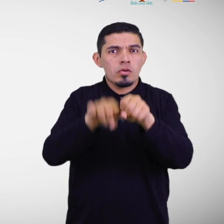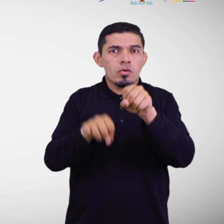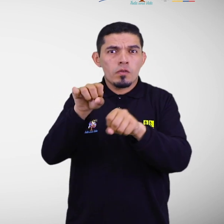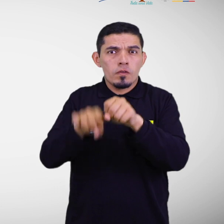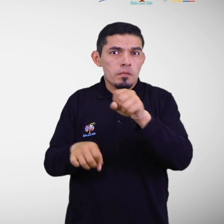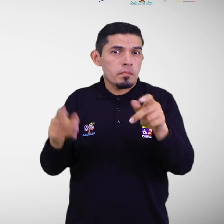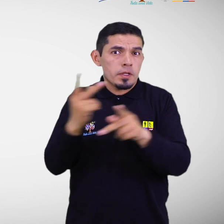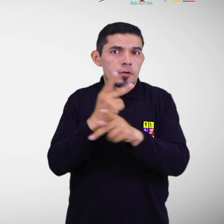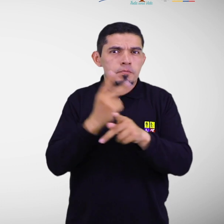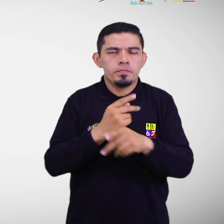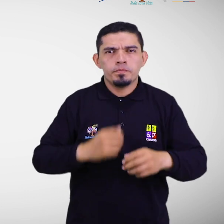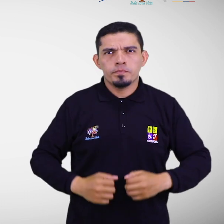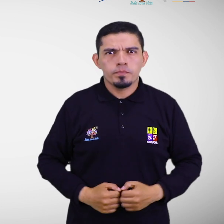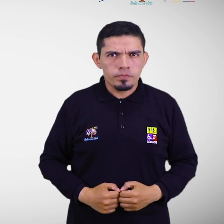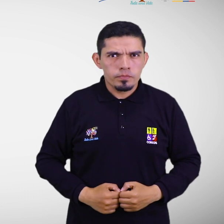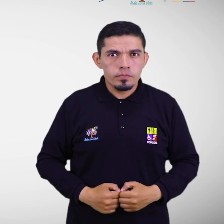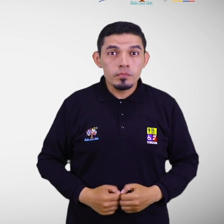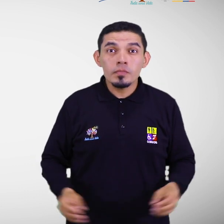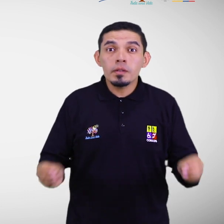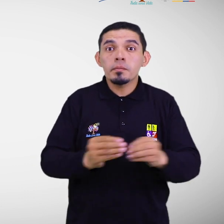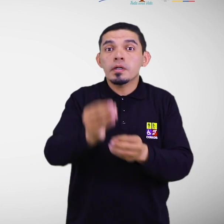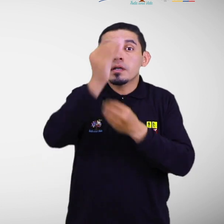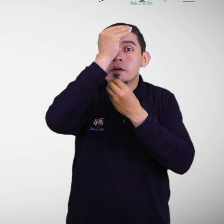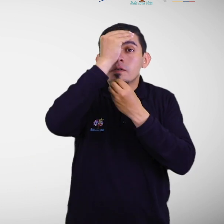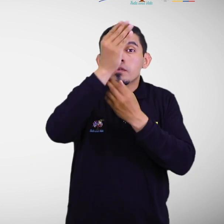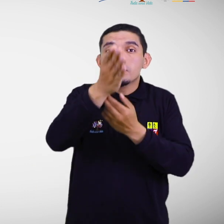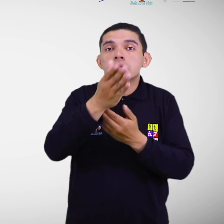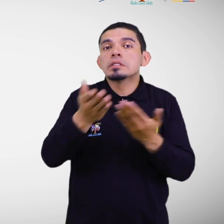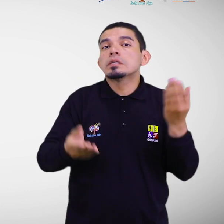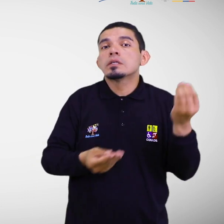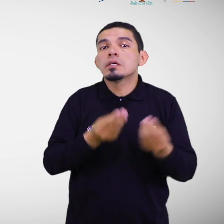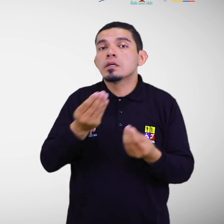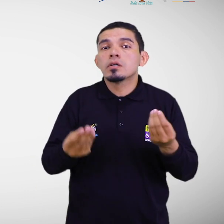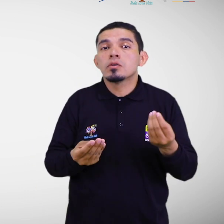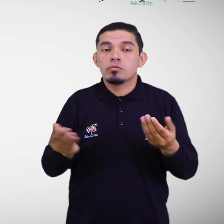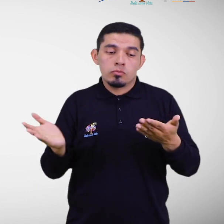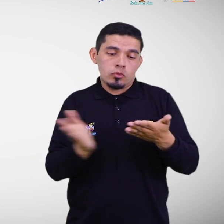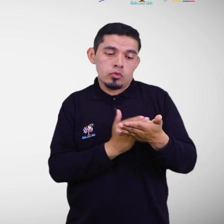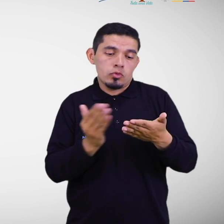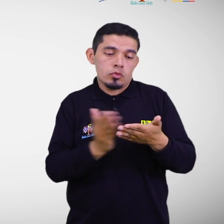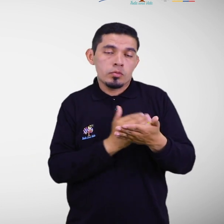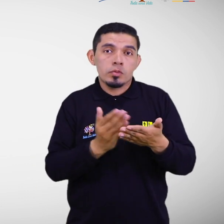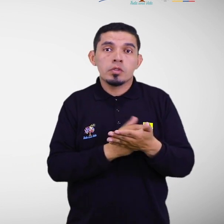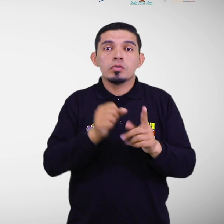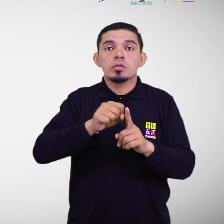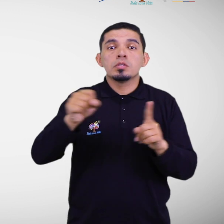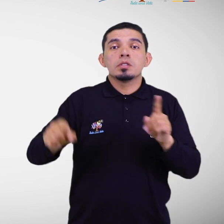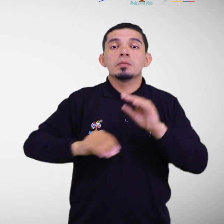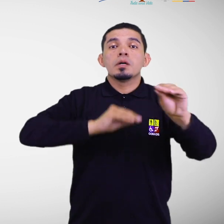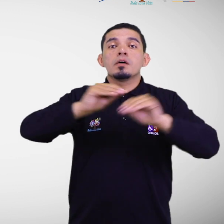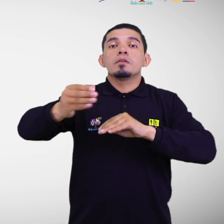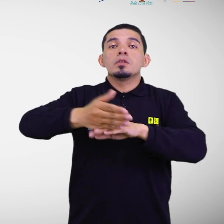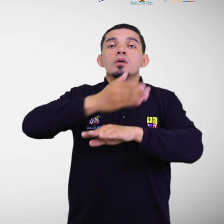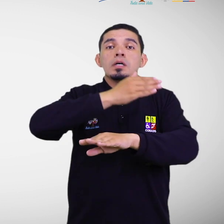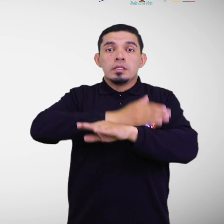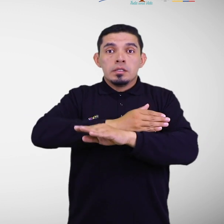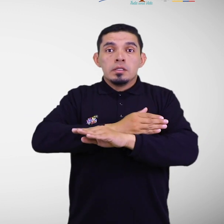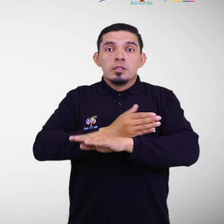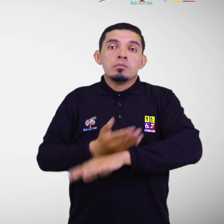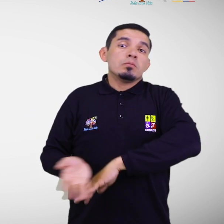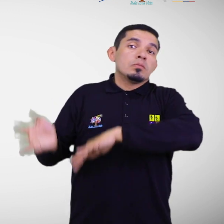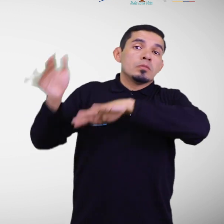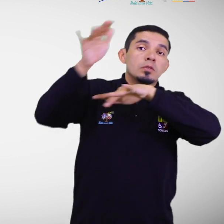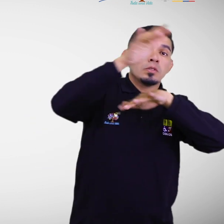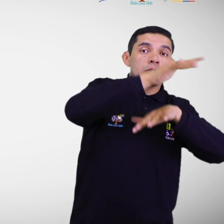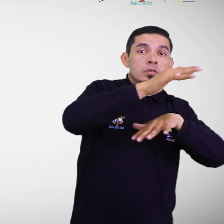evento peligroso. Para mayor información se puede utilizar el documento Sistema de alerta temprana para eventos de tsunami y